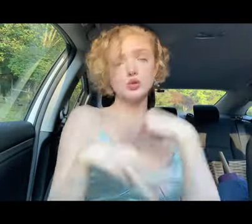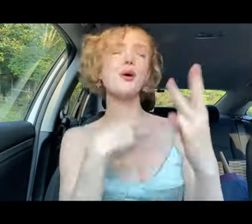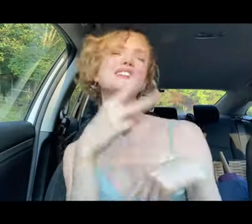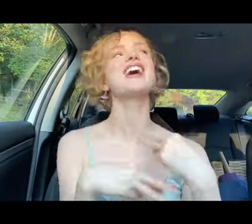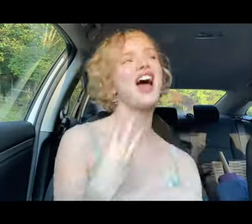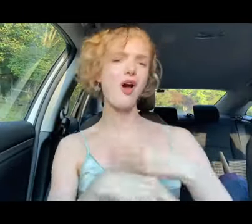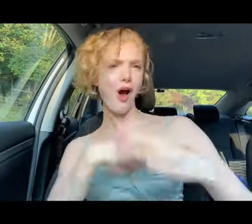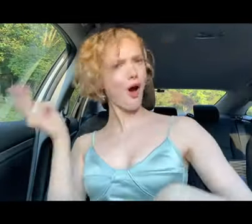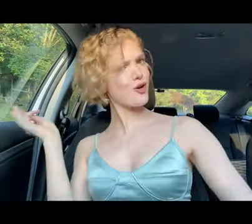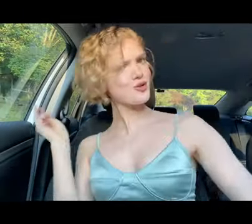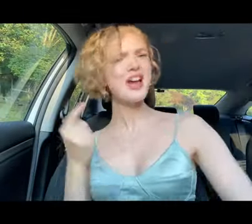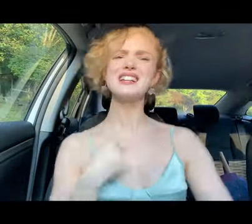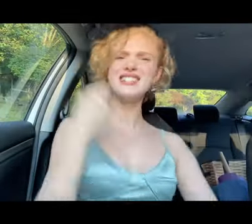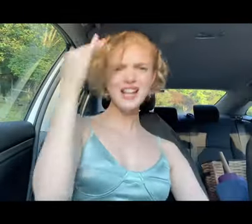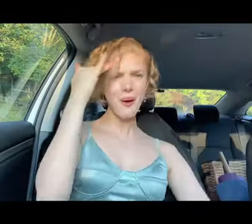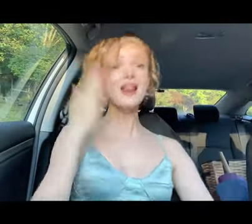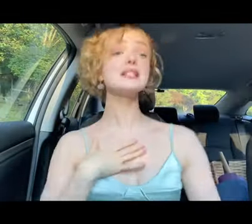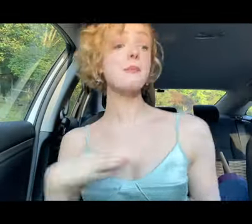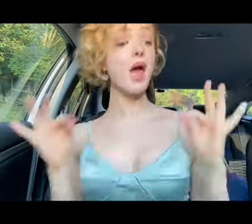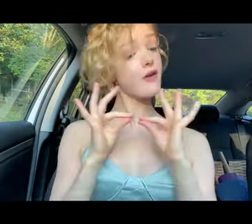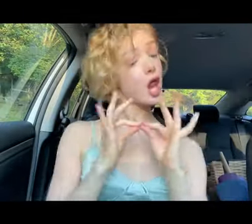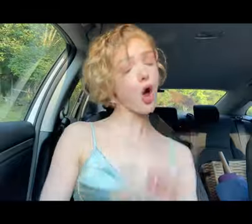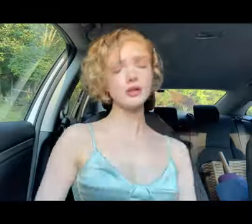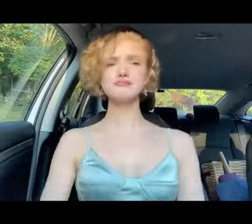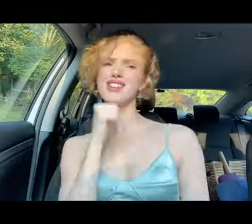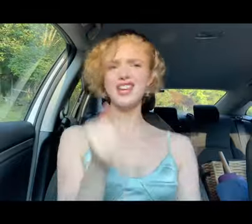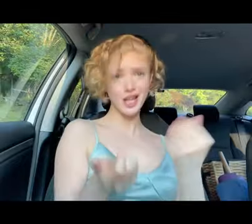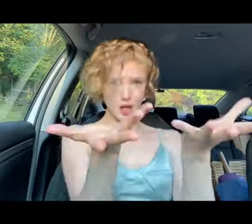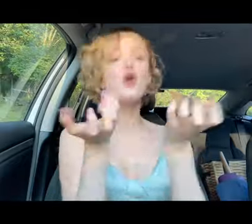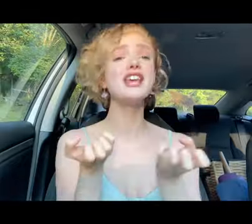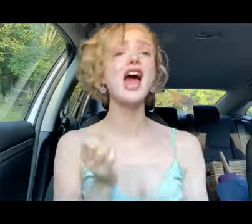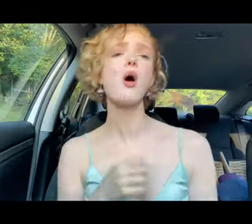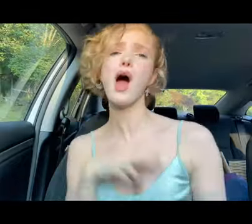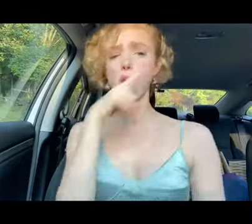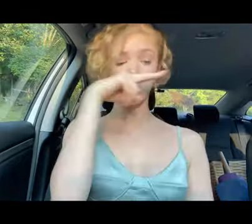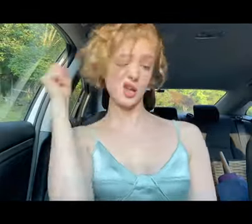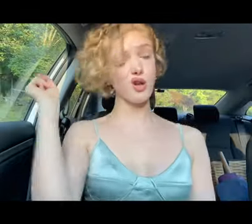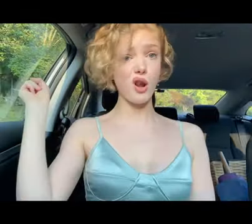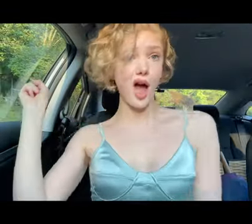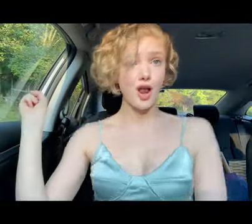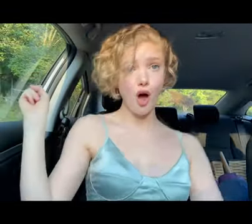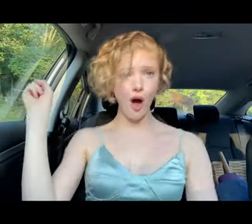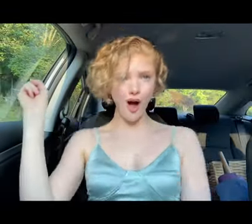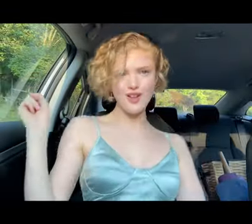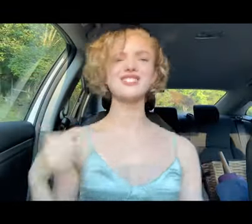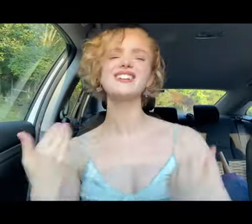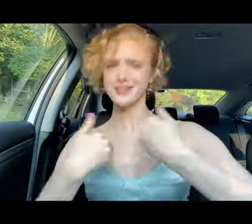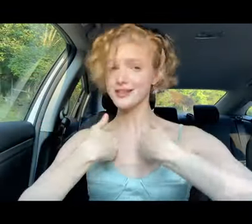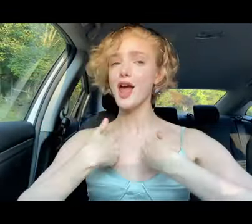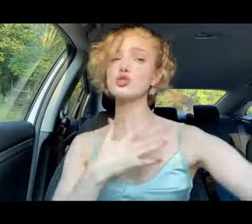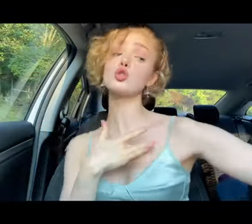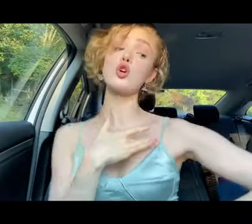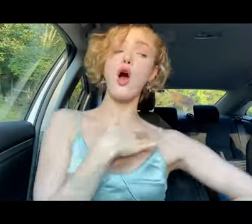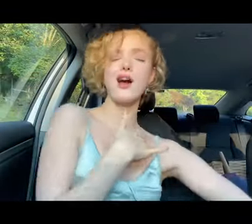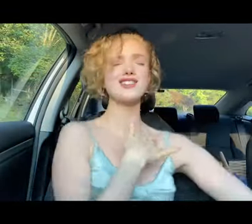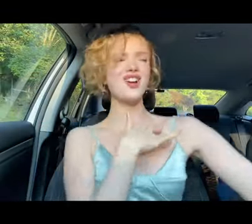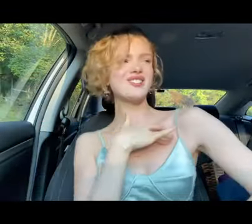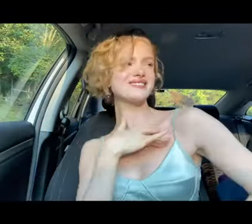mundo entero Sé cuál es mi valor, y no quiero a un bandolero Tengo un corazón,